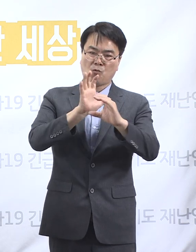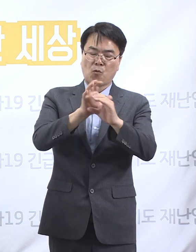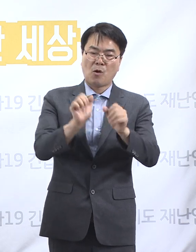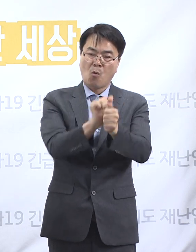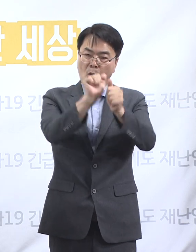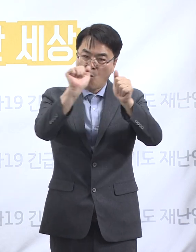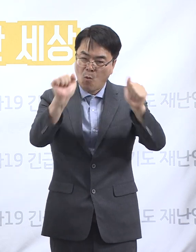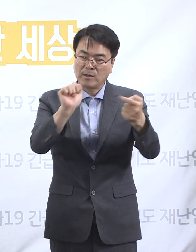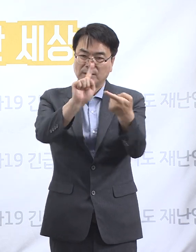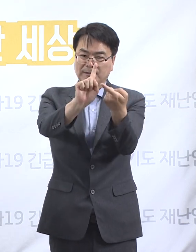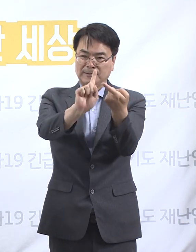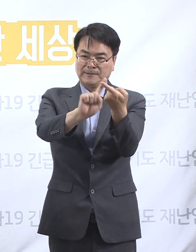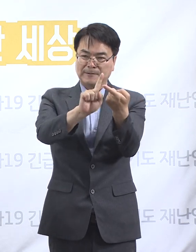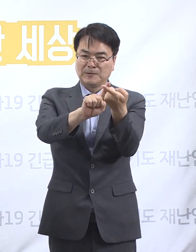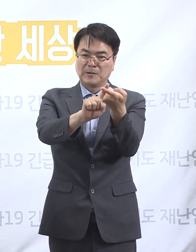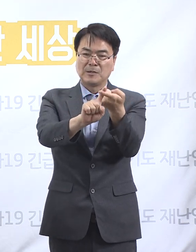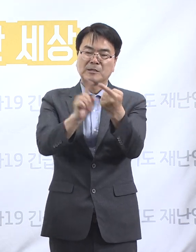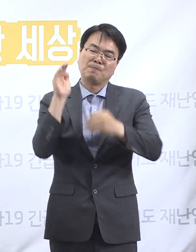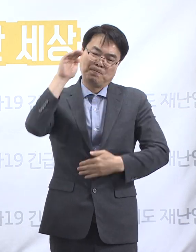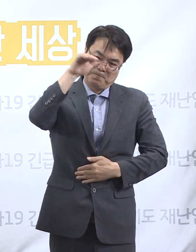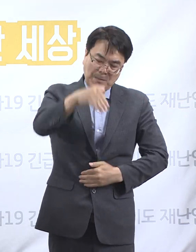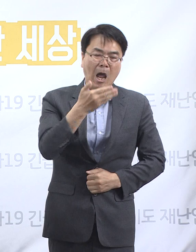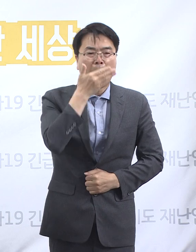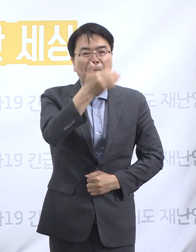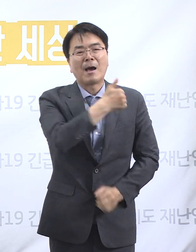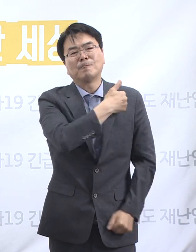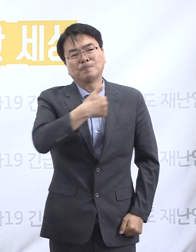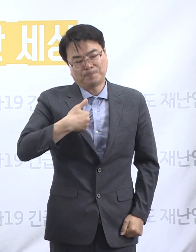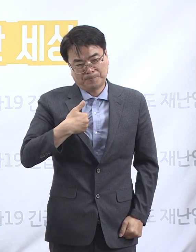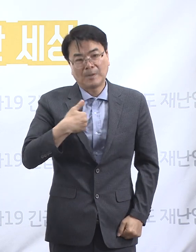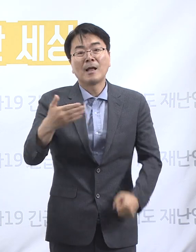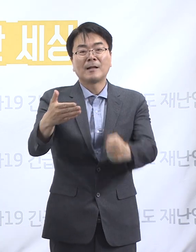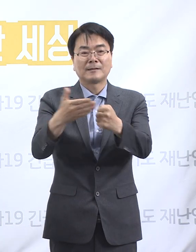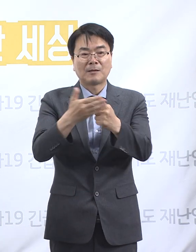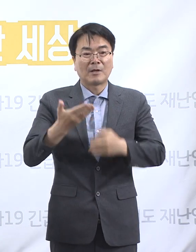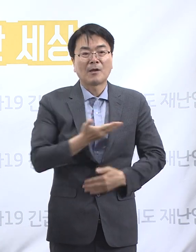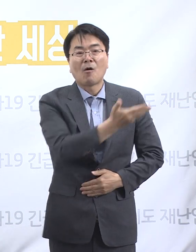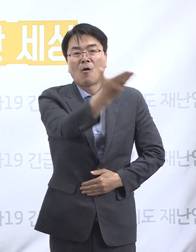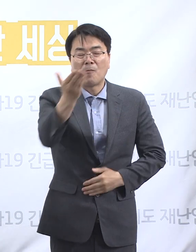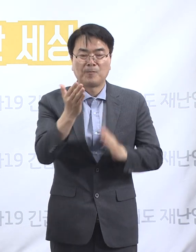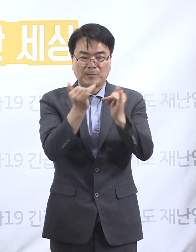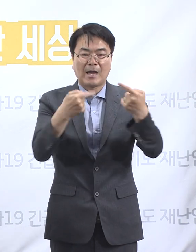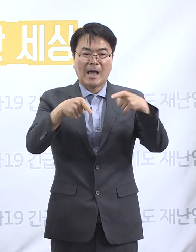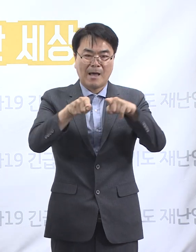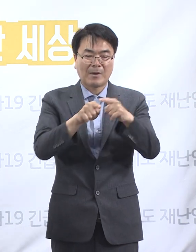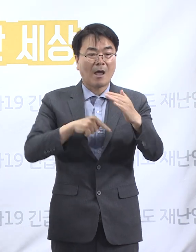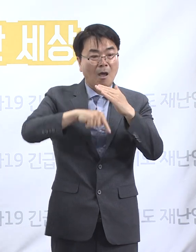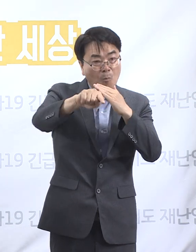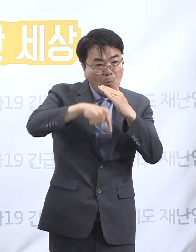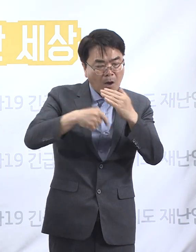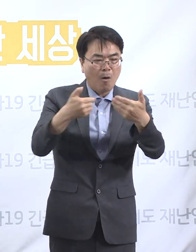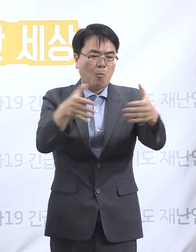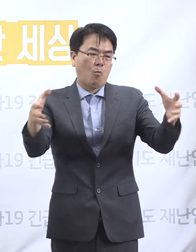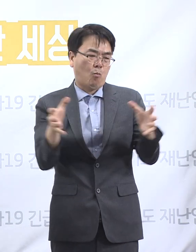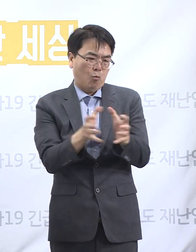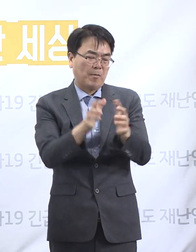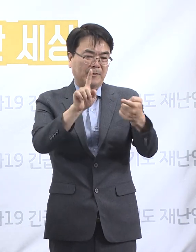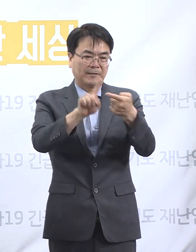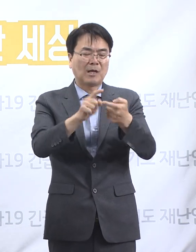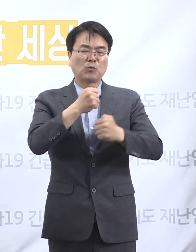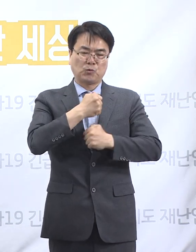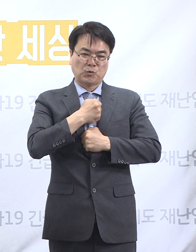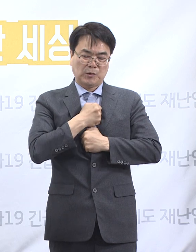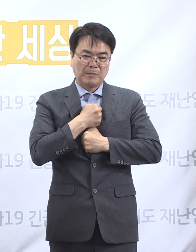속도에 결정적인 영향을 미칠 수 있습니다. 도민 여러분께서는 당분간 외출이나 모임을 가급적 자제해